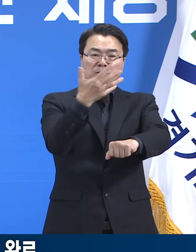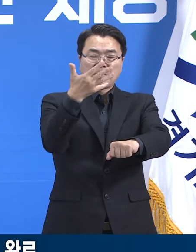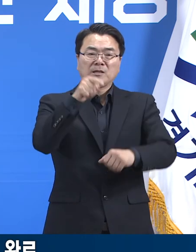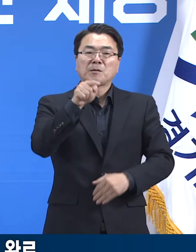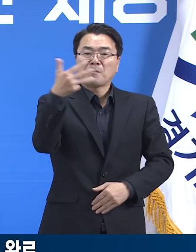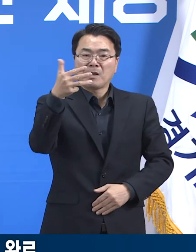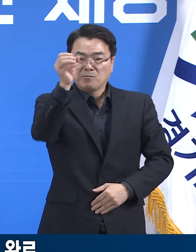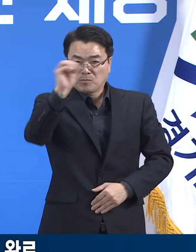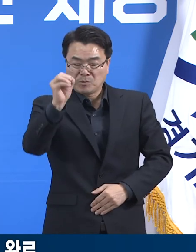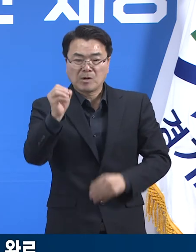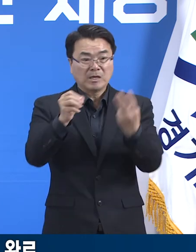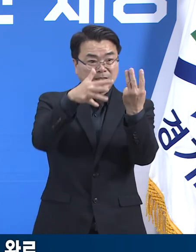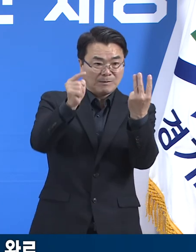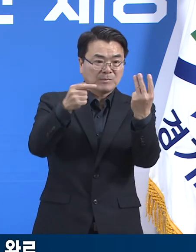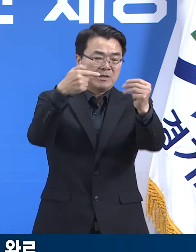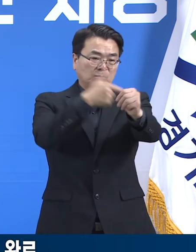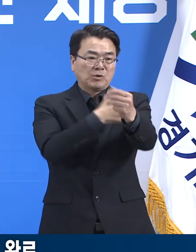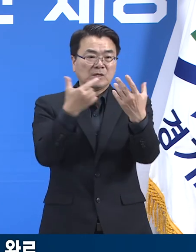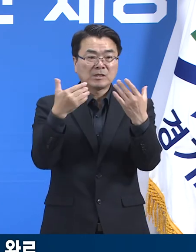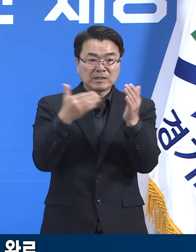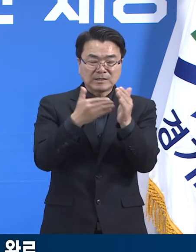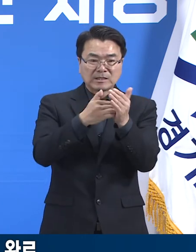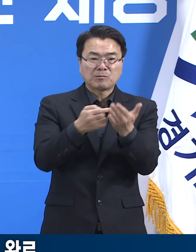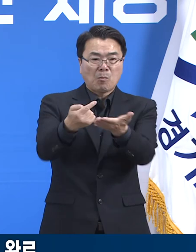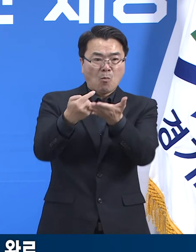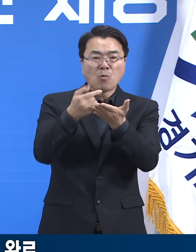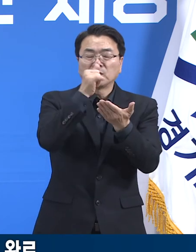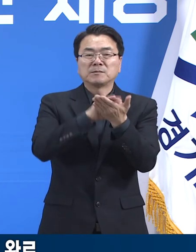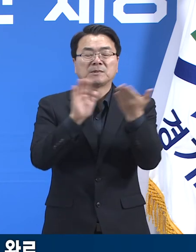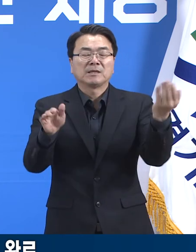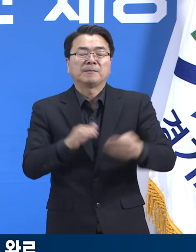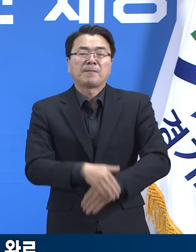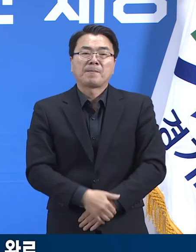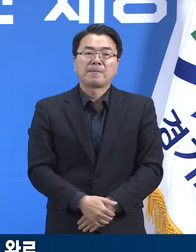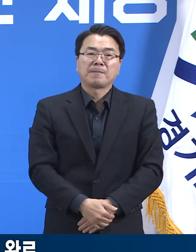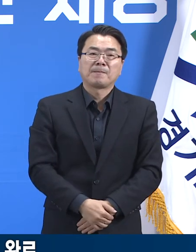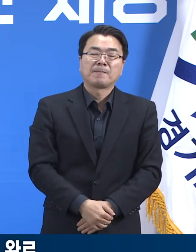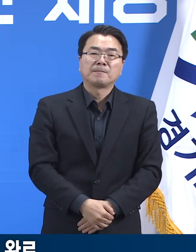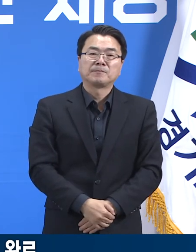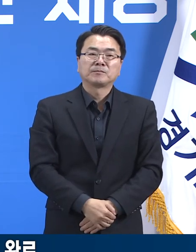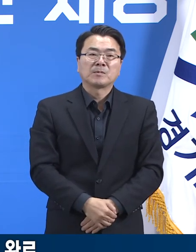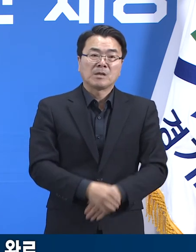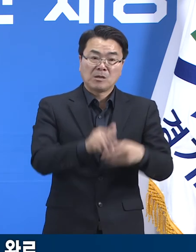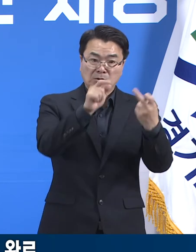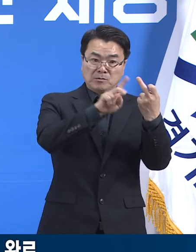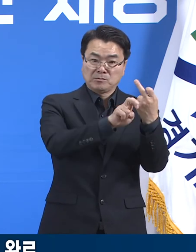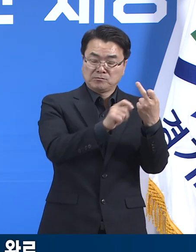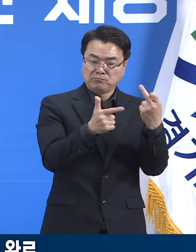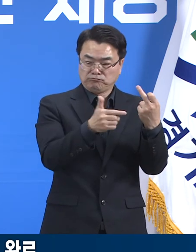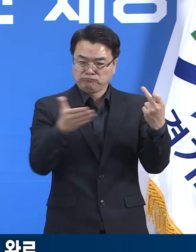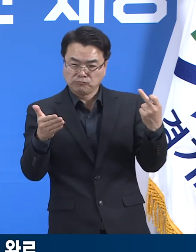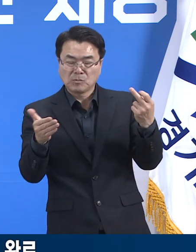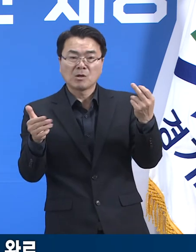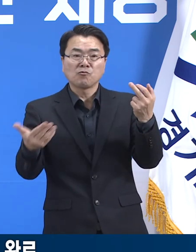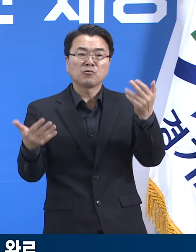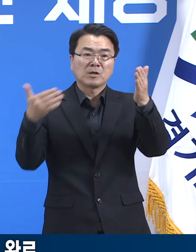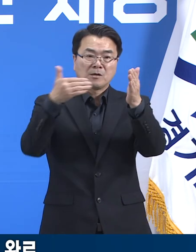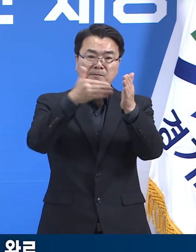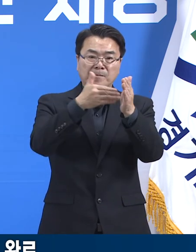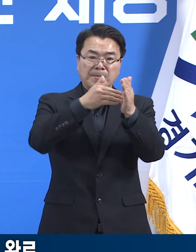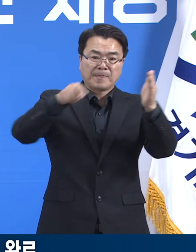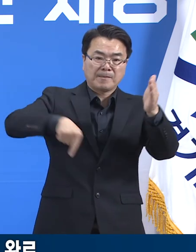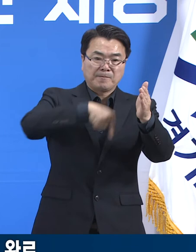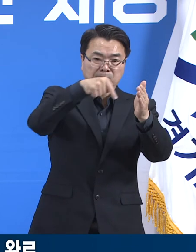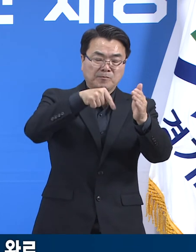%가 3차 접종을 완료하였습니다. 한편 11월 26일부터 12월 9일까지 도내